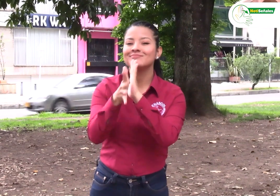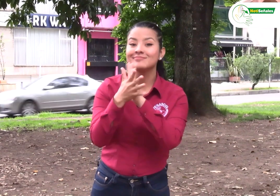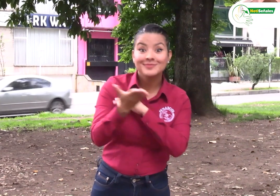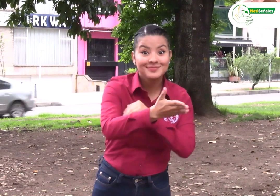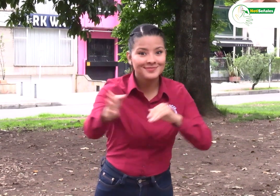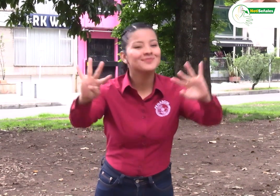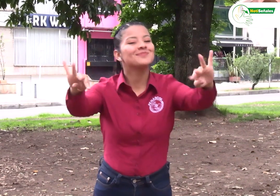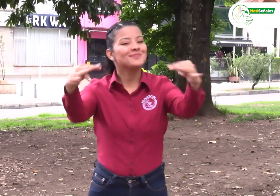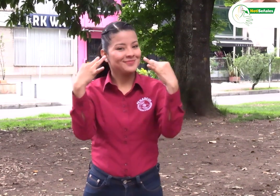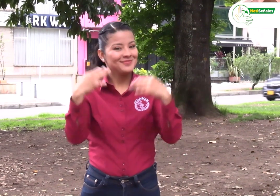¿Y ustedes qué nos ven?